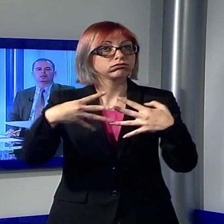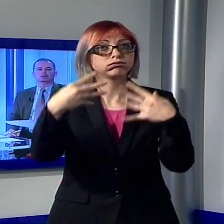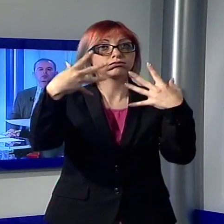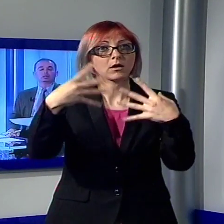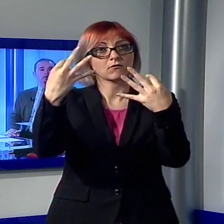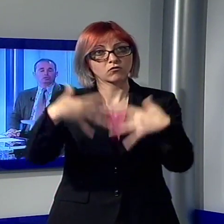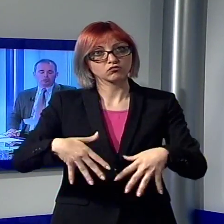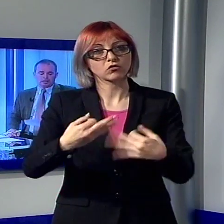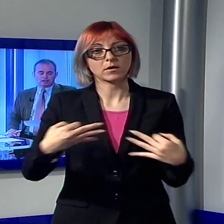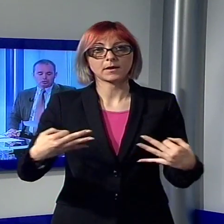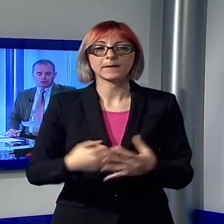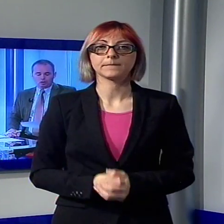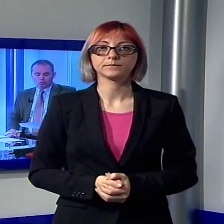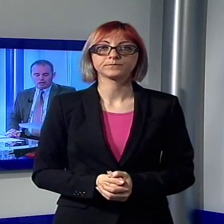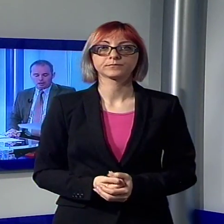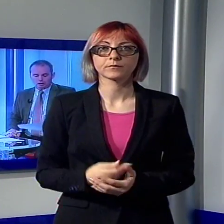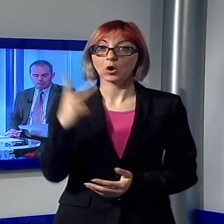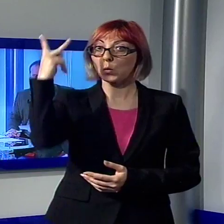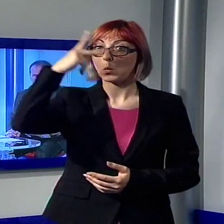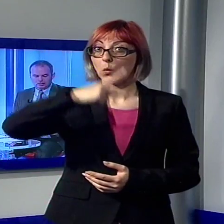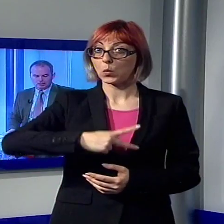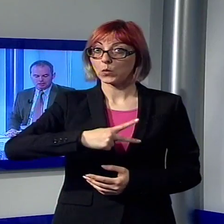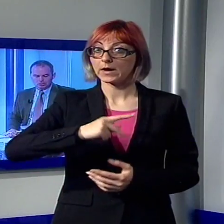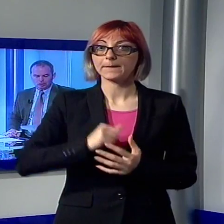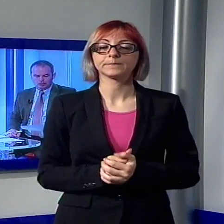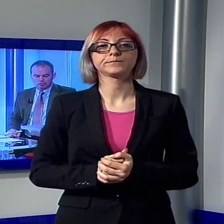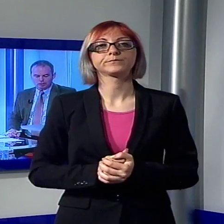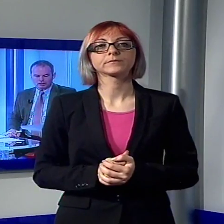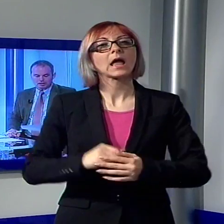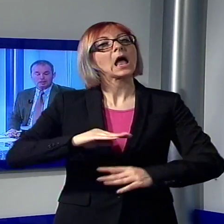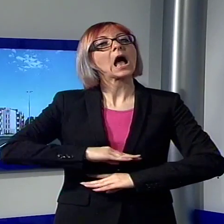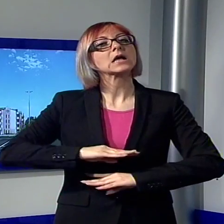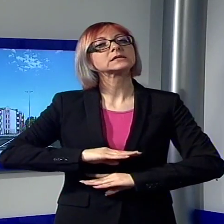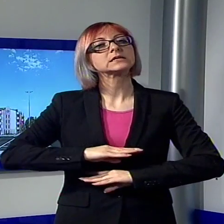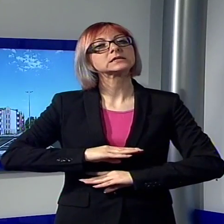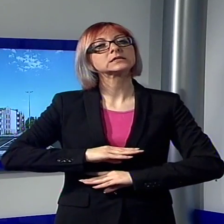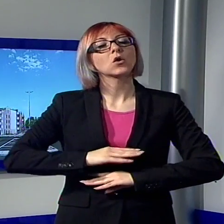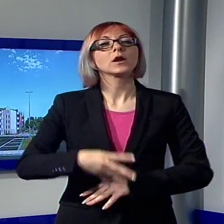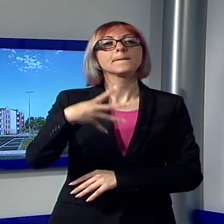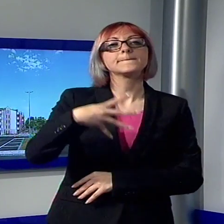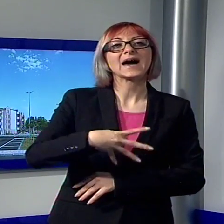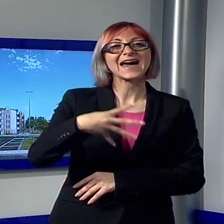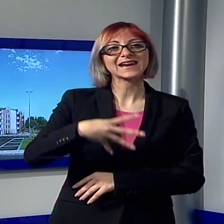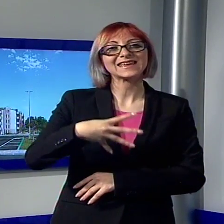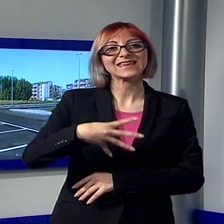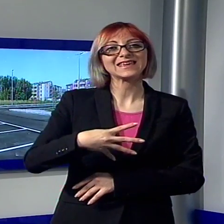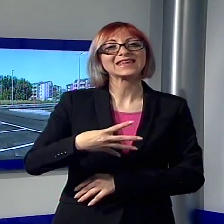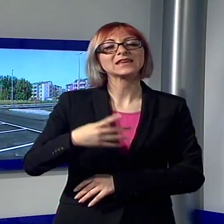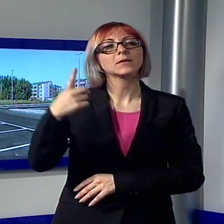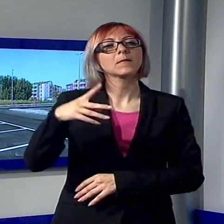Torniamo a Lucca, è stato inaugurato alla presenza dell'assessore alla sicurezza stradale Celestino Marchini il nuovo parcheggio pubblico